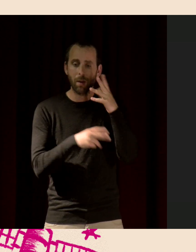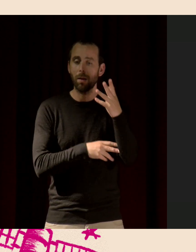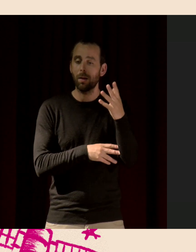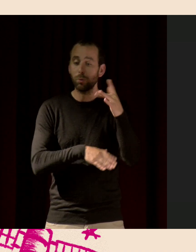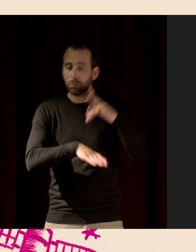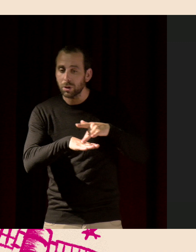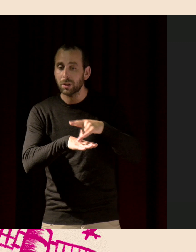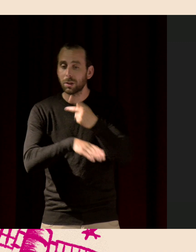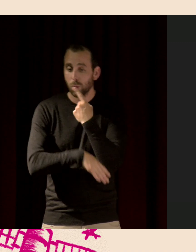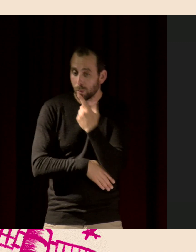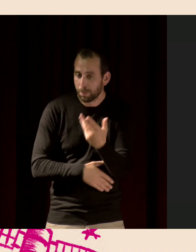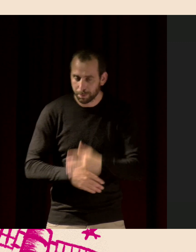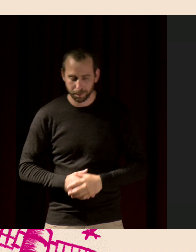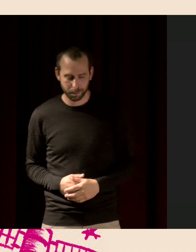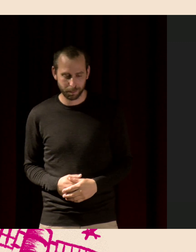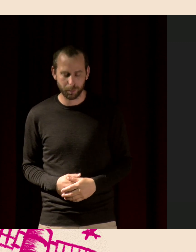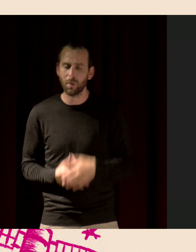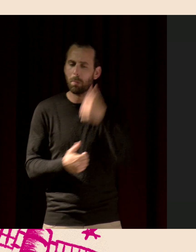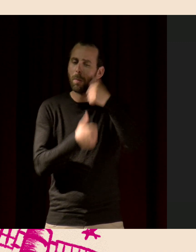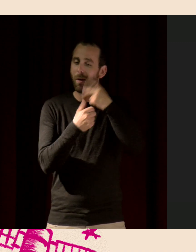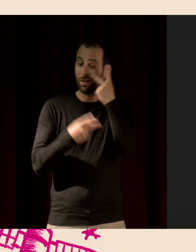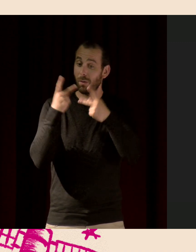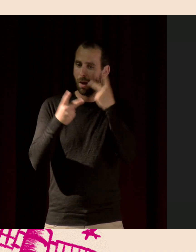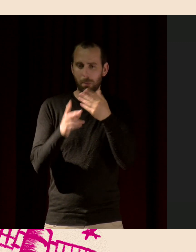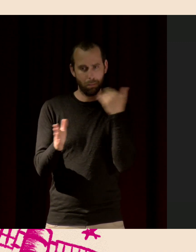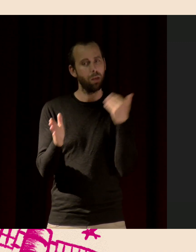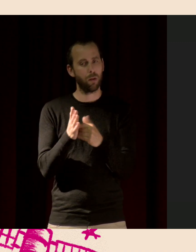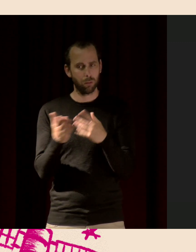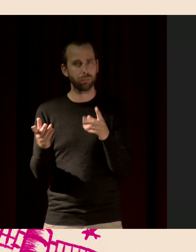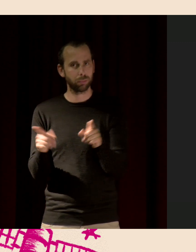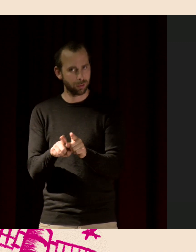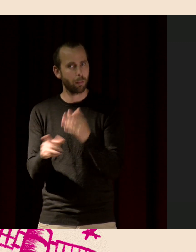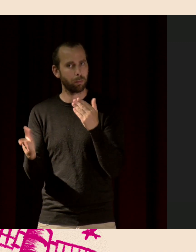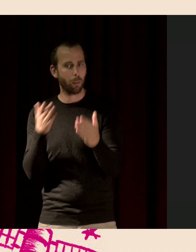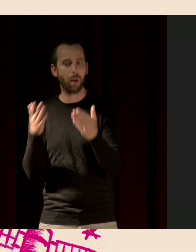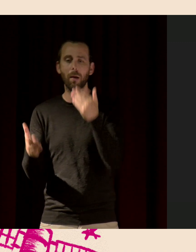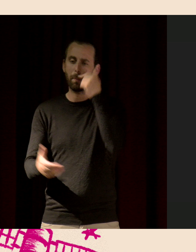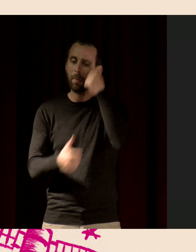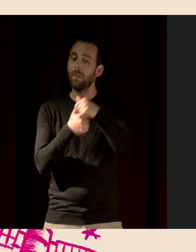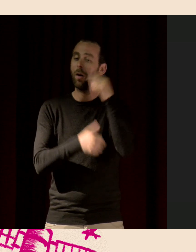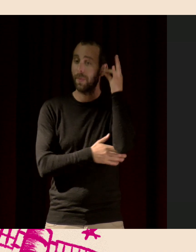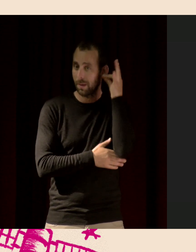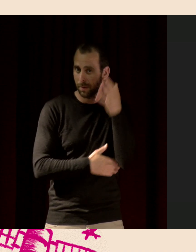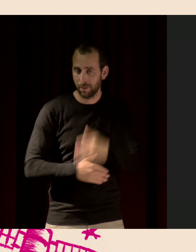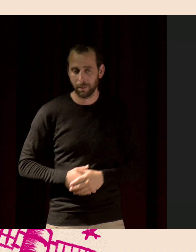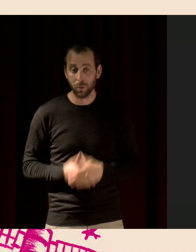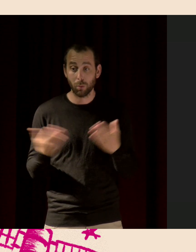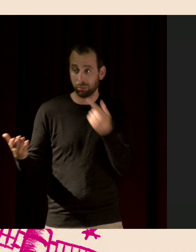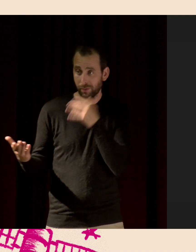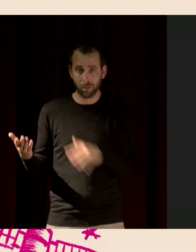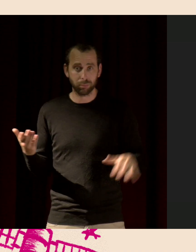Et on s'aperçoit aussi que la mémoire visuelle est meilleure que la mémoire auditive. Donc on est en effet plus visuel